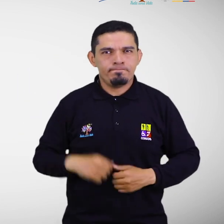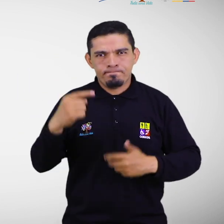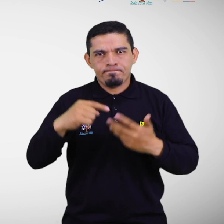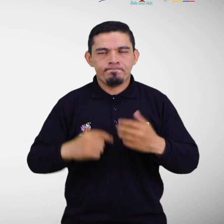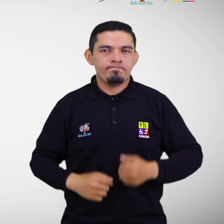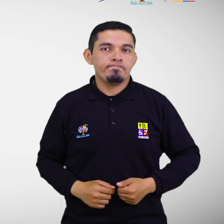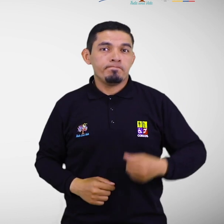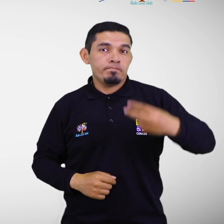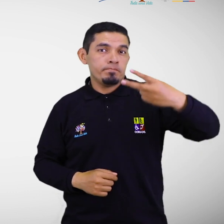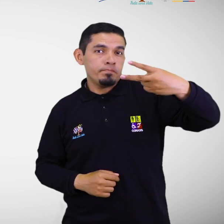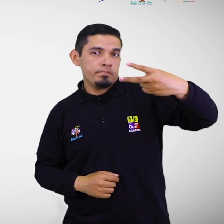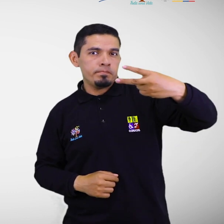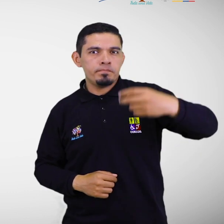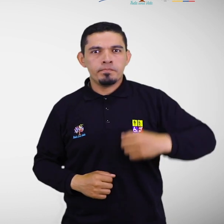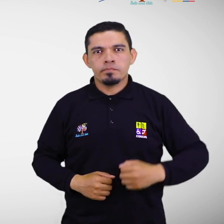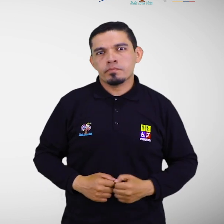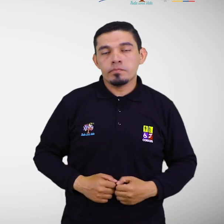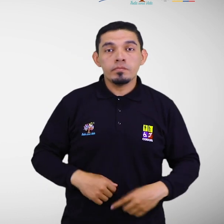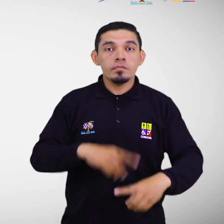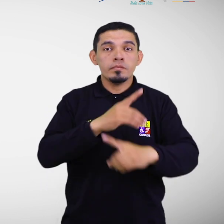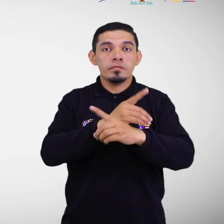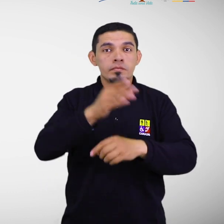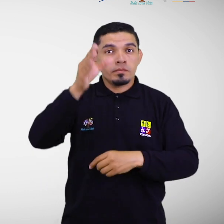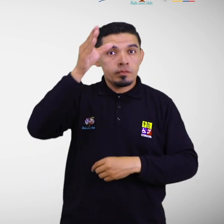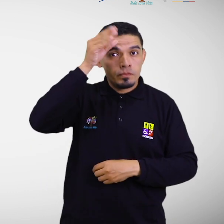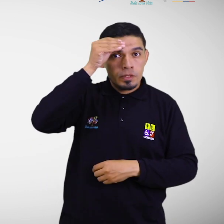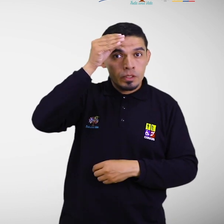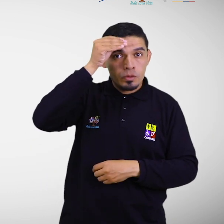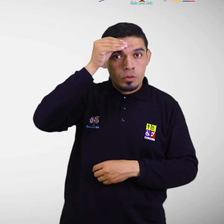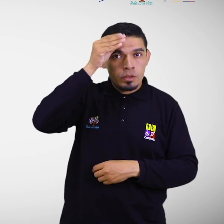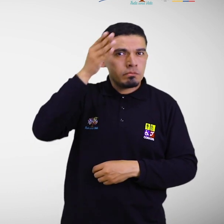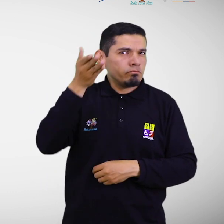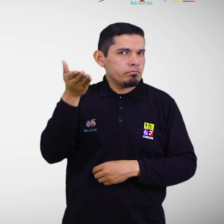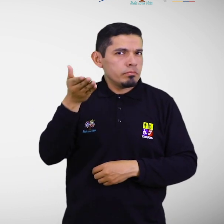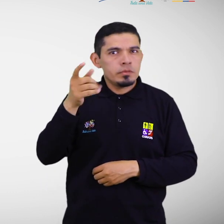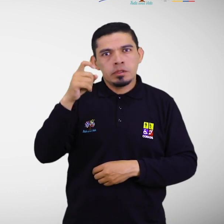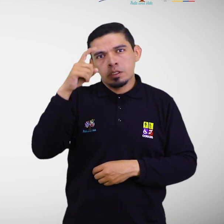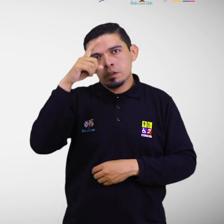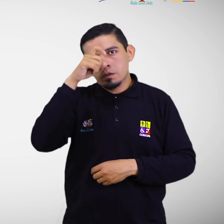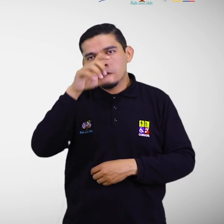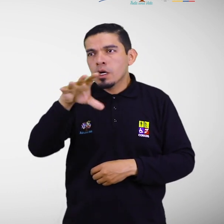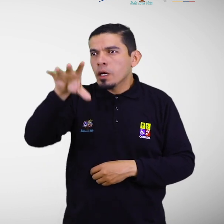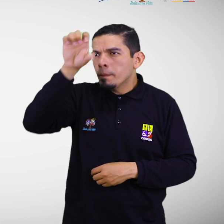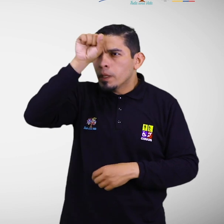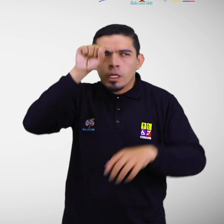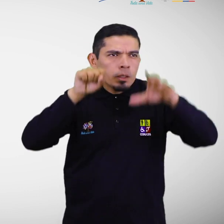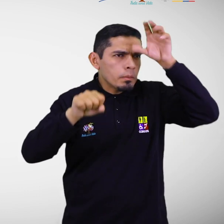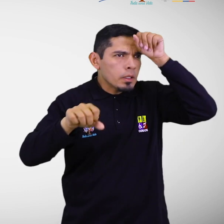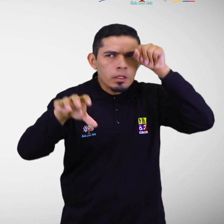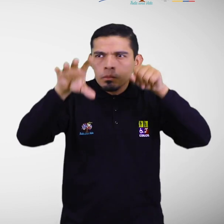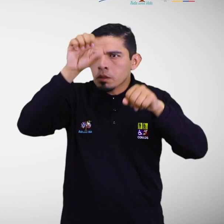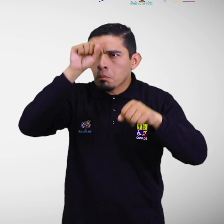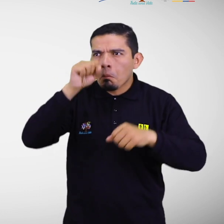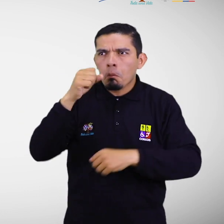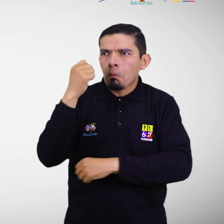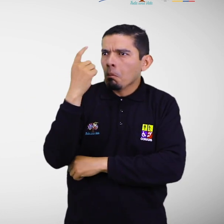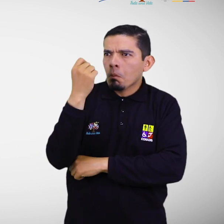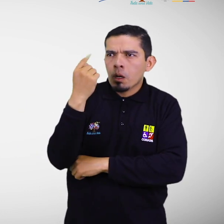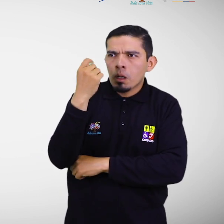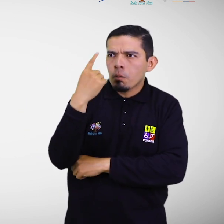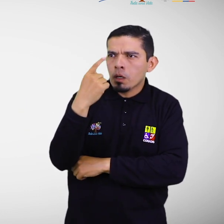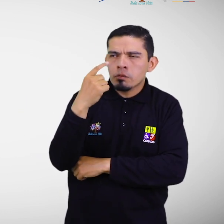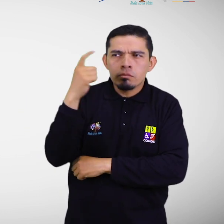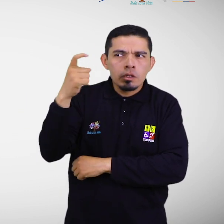2. Discapacidad intelectual. Se refiere a dificultades en la comprensión de ideas, en el pensamiento